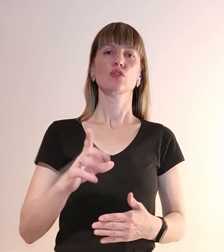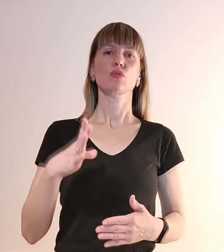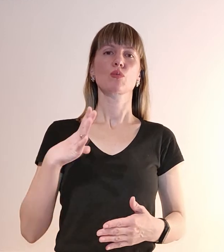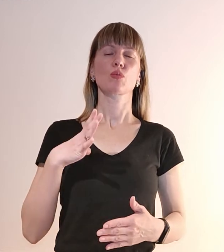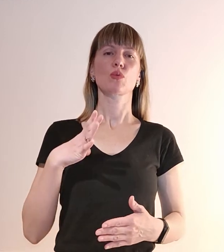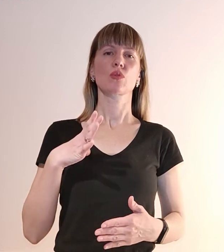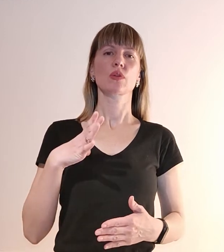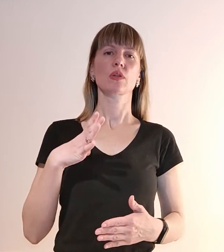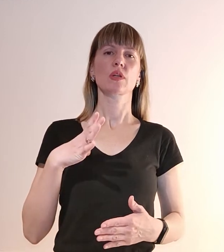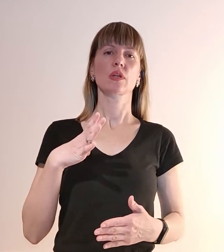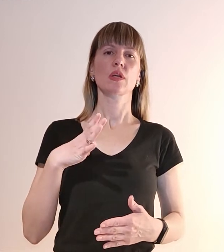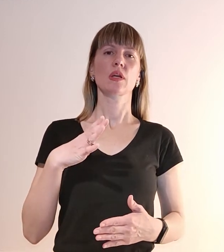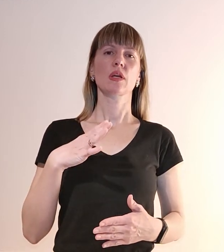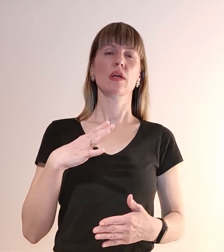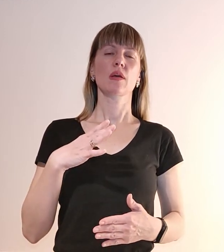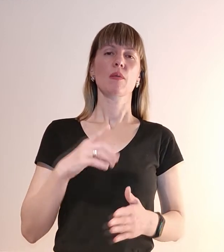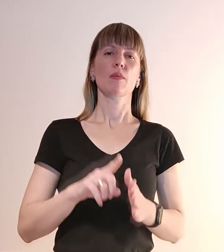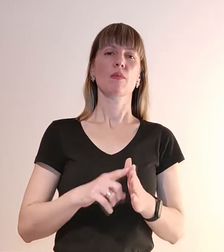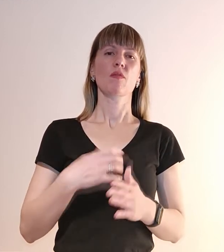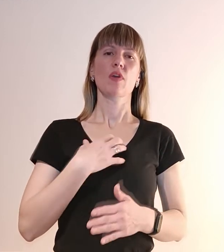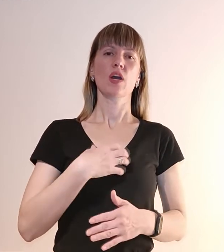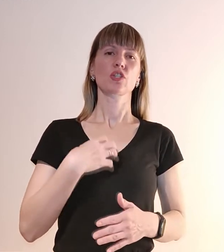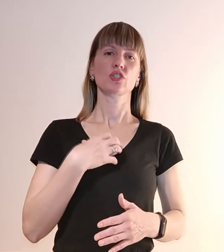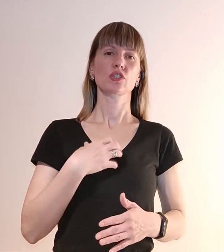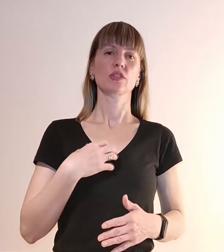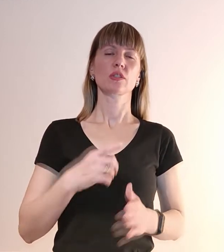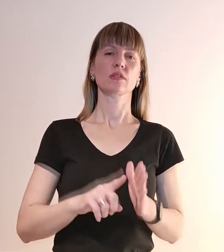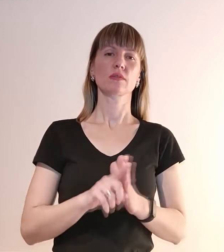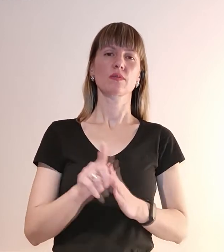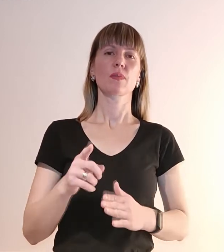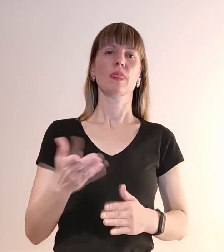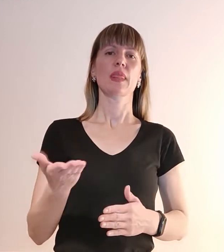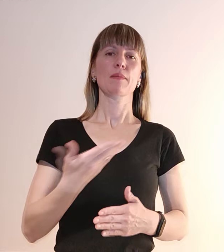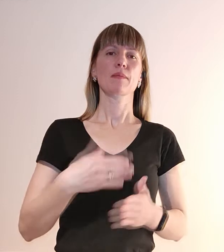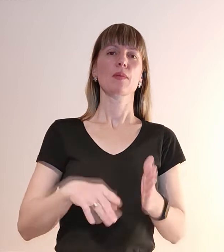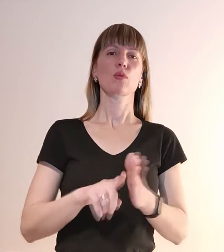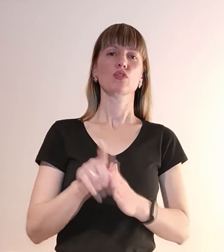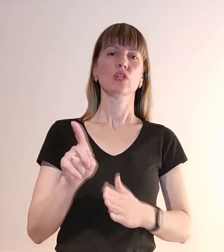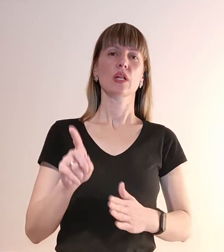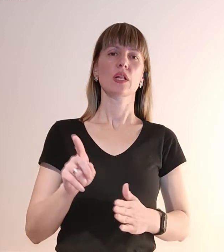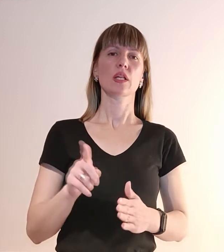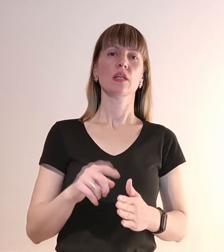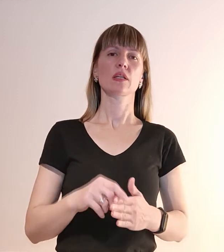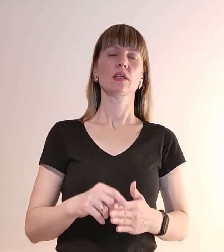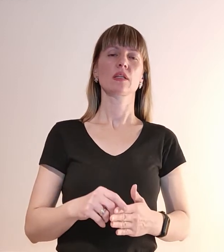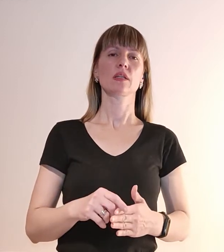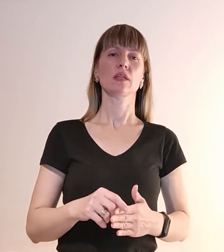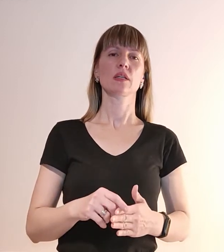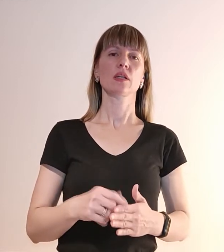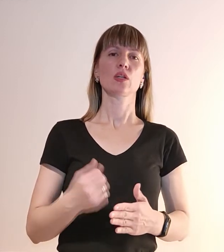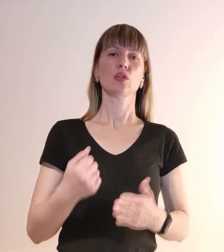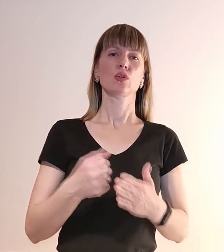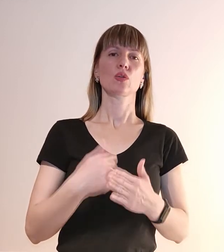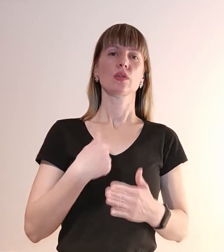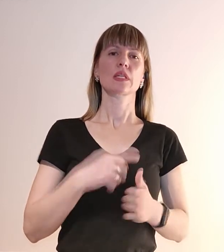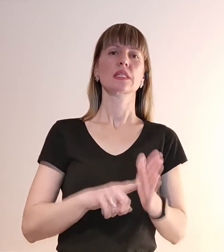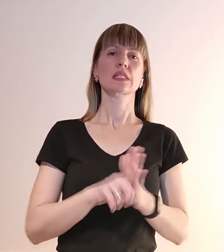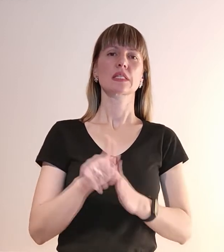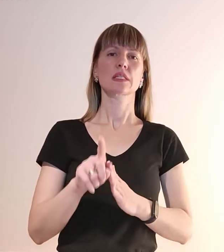принаймні, базові. І до нас стали поступати такі